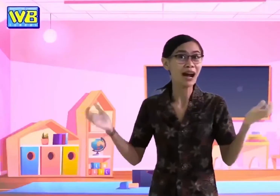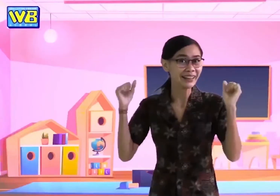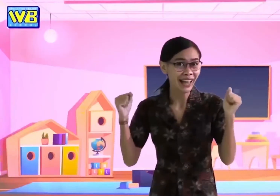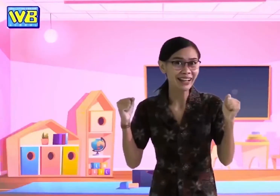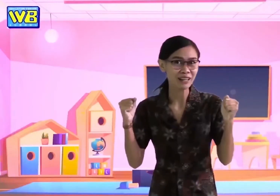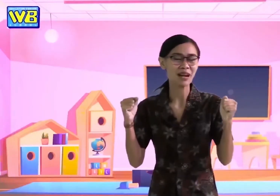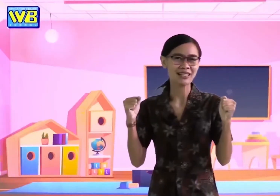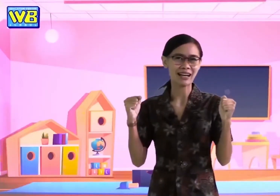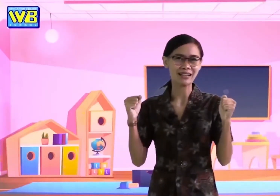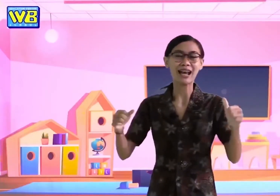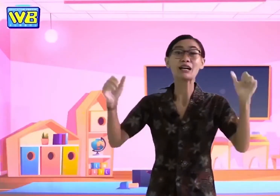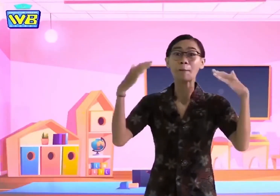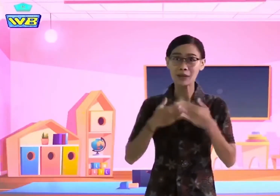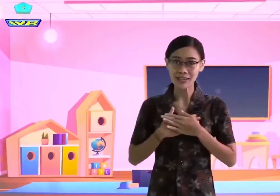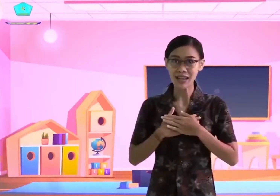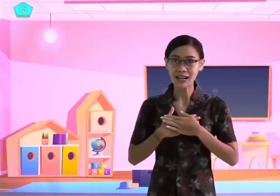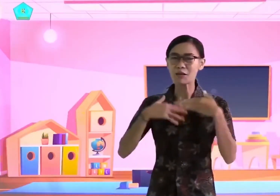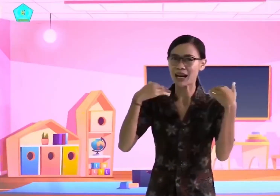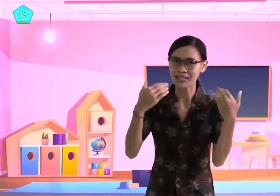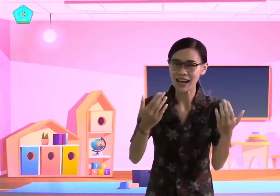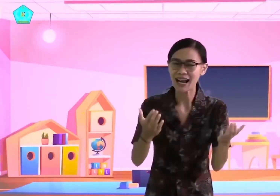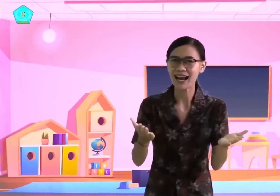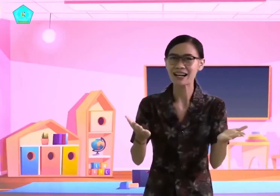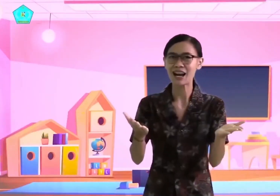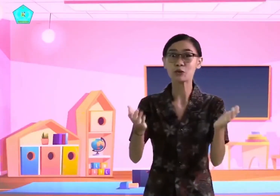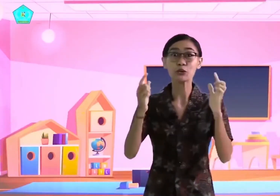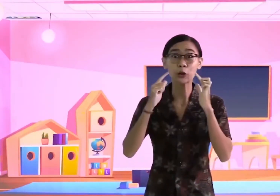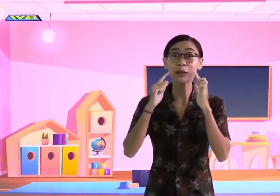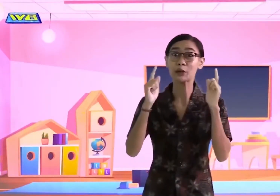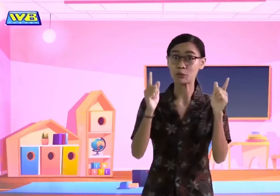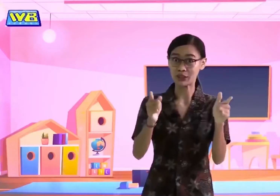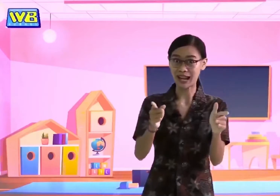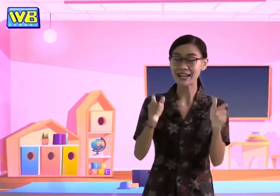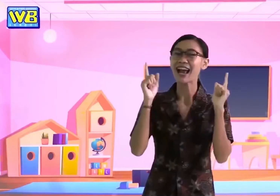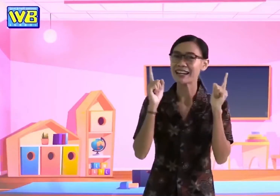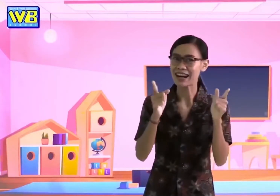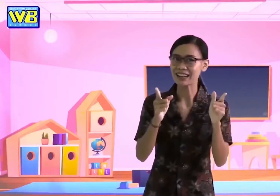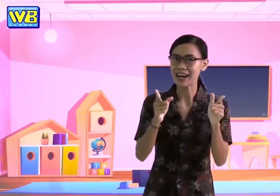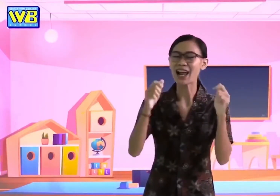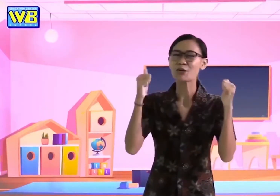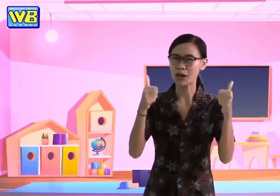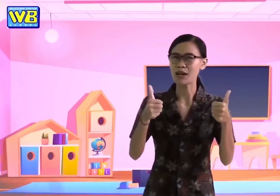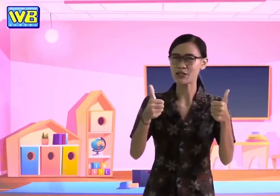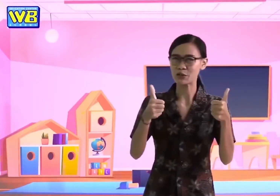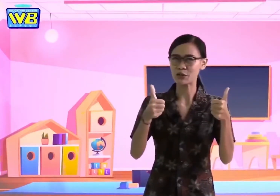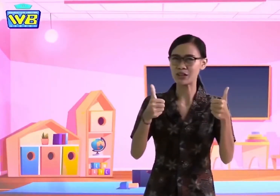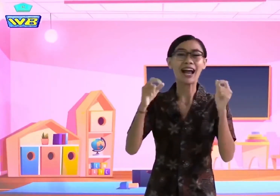semangat lagi belajarnya, Miss akan mengajak anak-anak untuk menyebutkan Yel-Yel WB School.